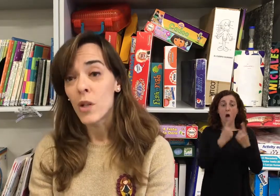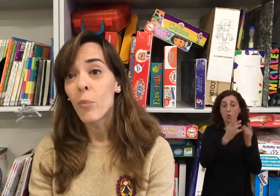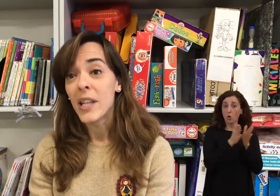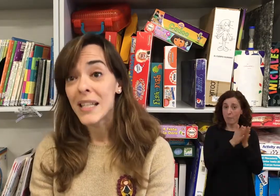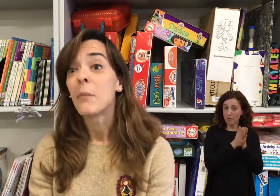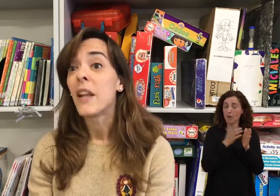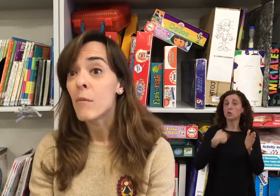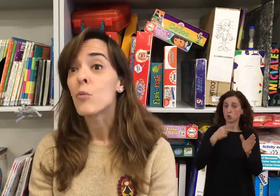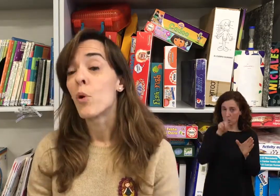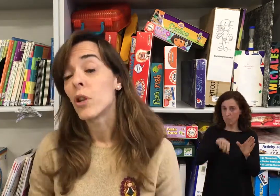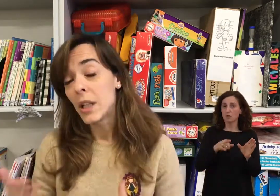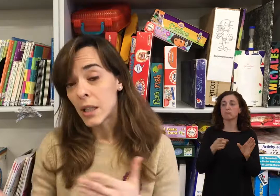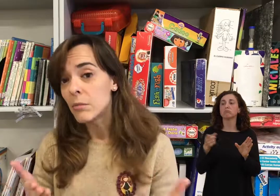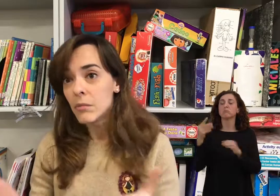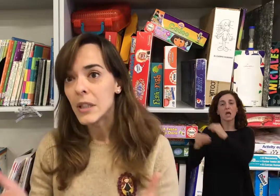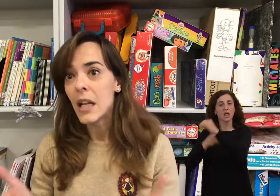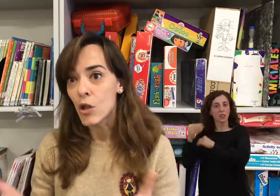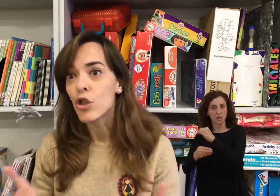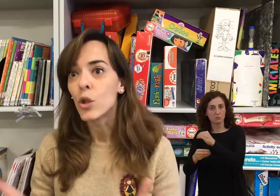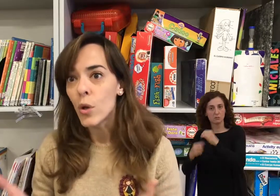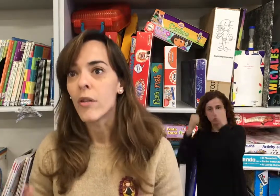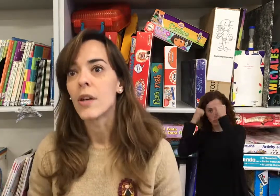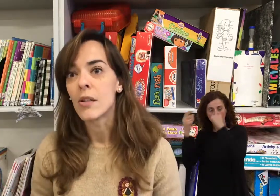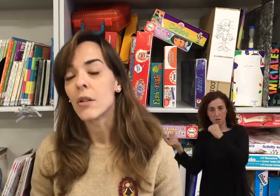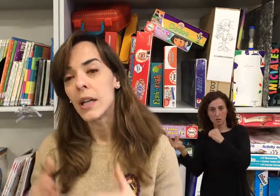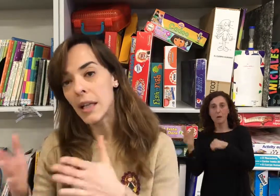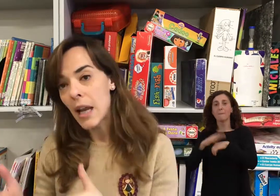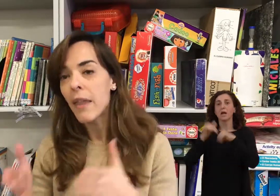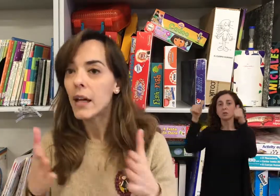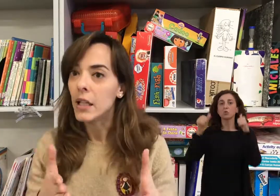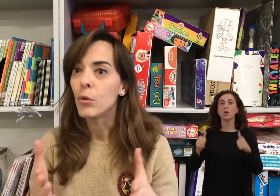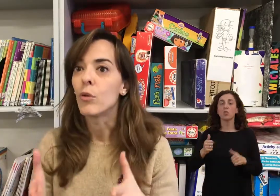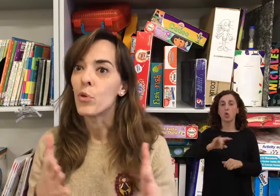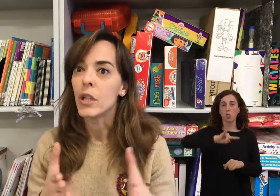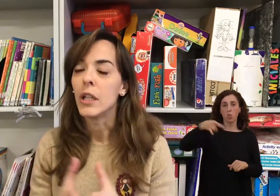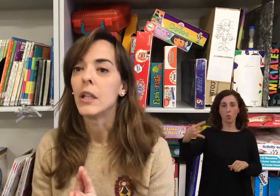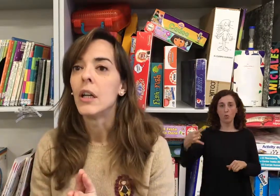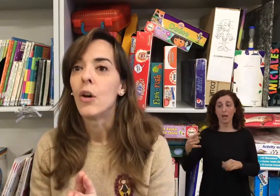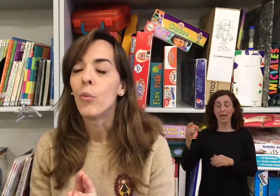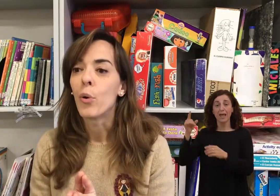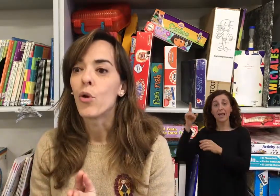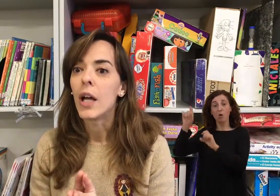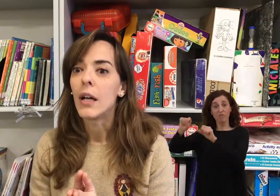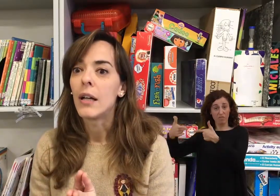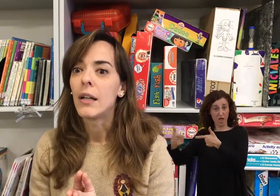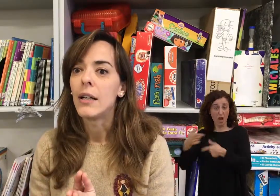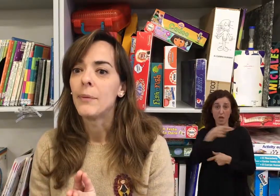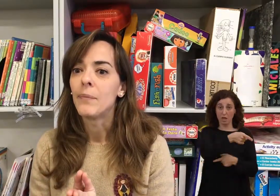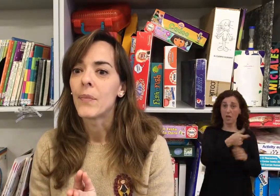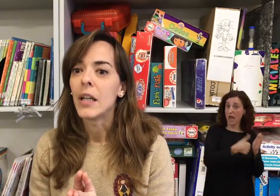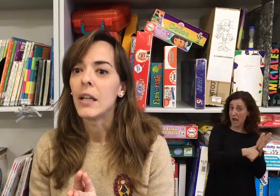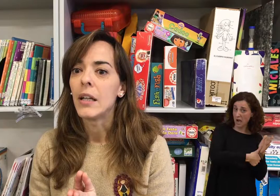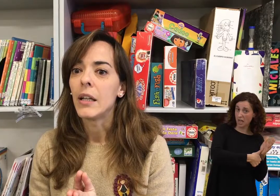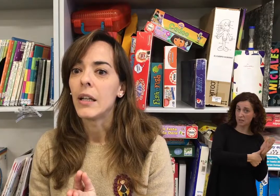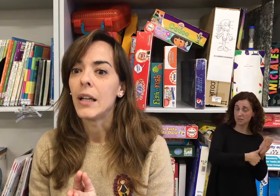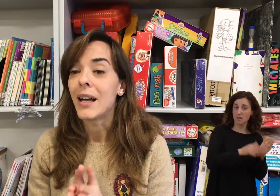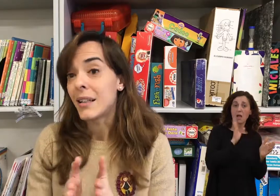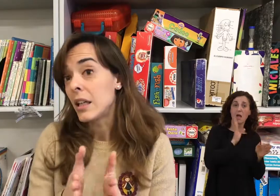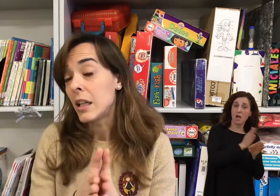compañeras también hicimos por tener las dos titulaciones, la arreglada y un poco el carnet que